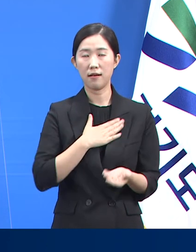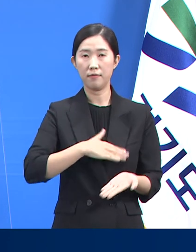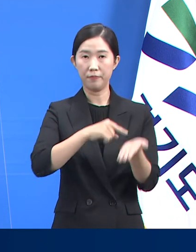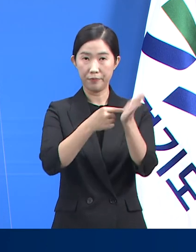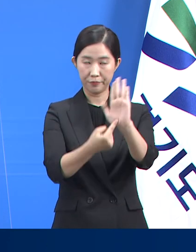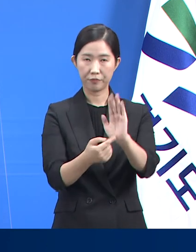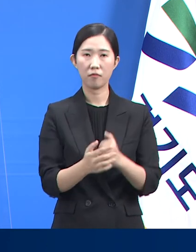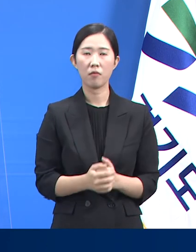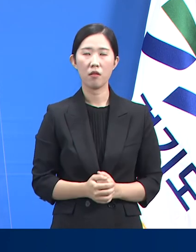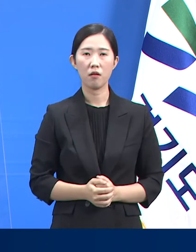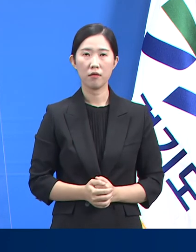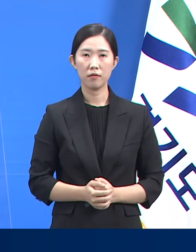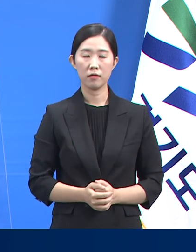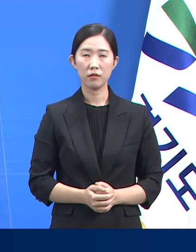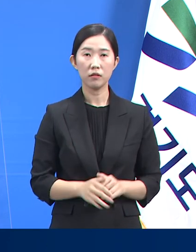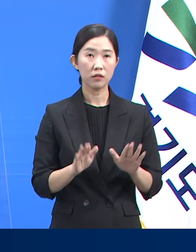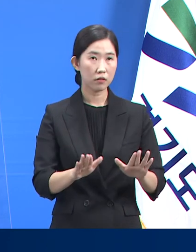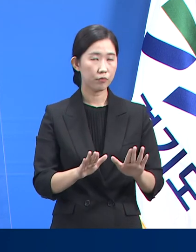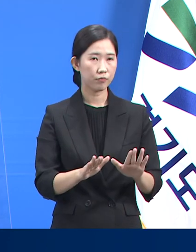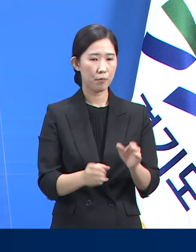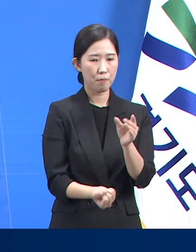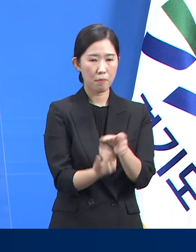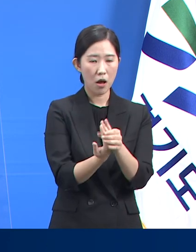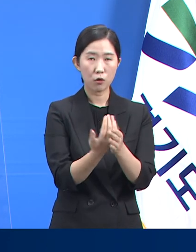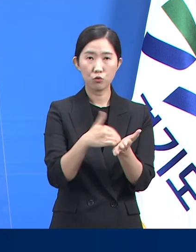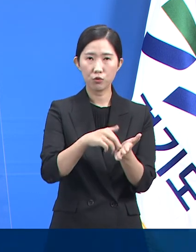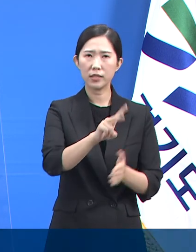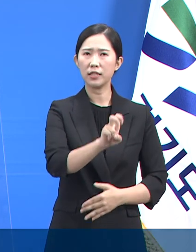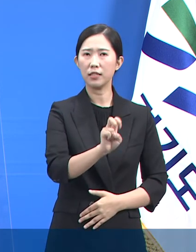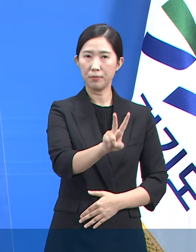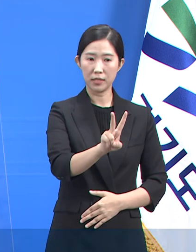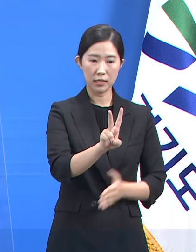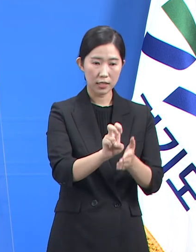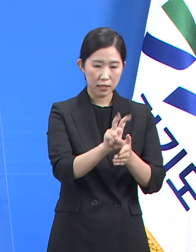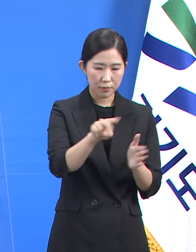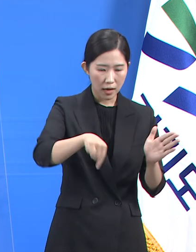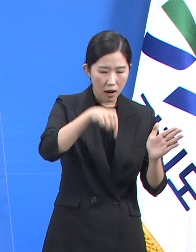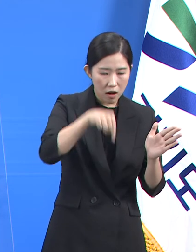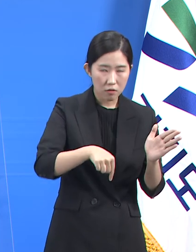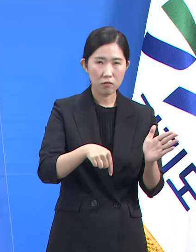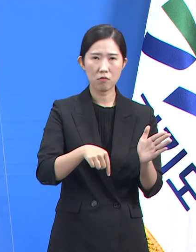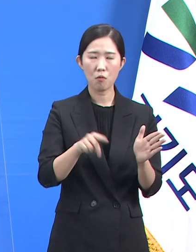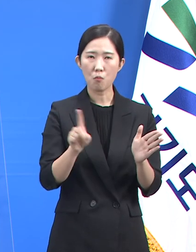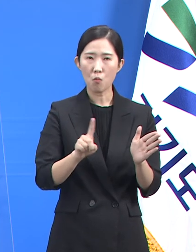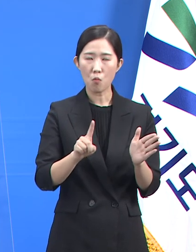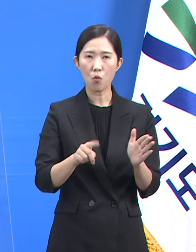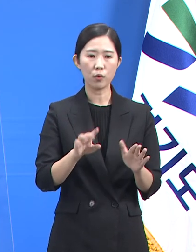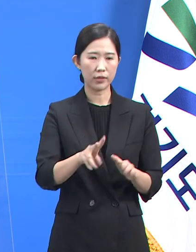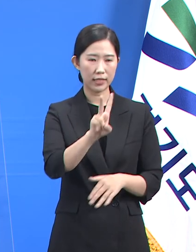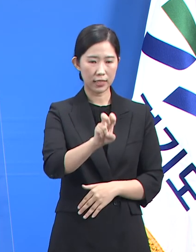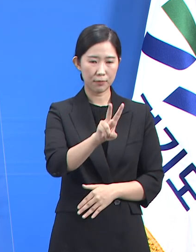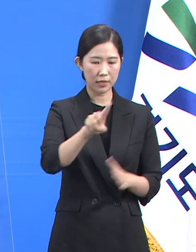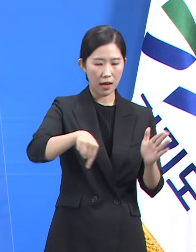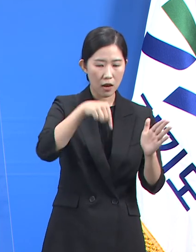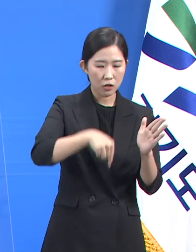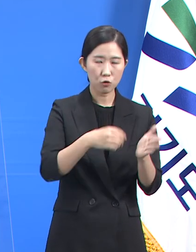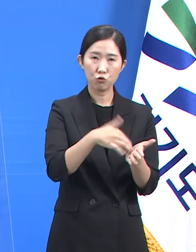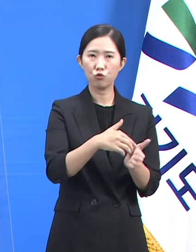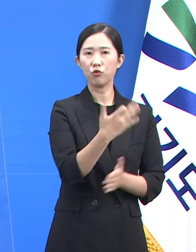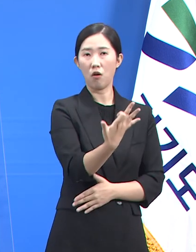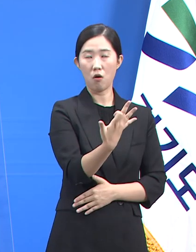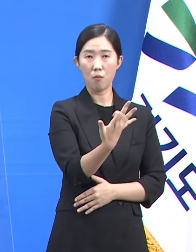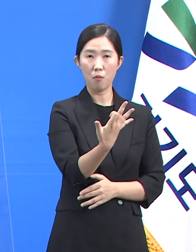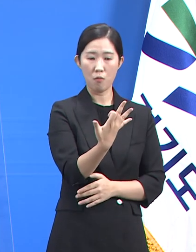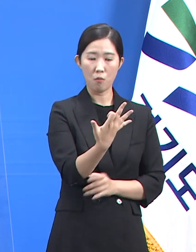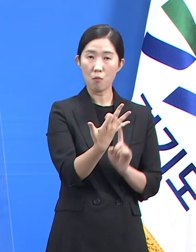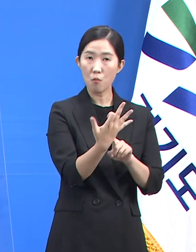요양병원 감염 사례는 22건이며 이중 집단 사례는 5건입니다. 22건의 감염 사례 중 19건은 추석